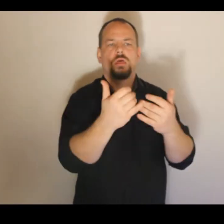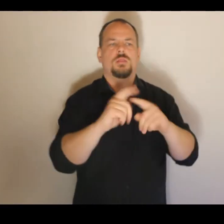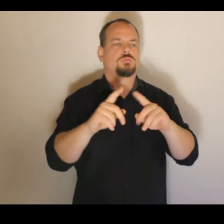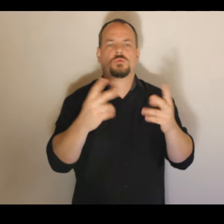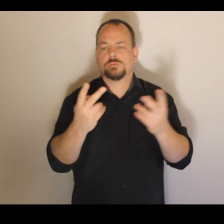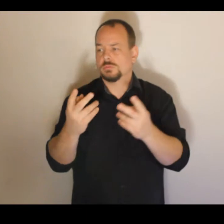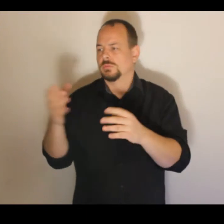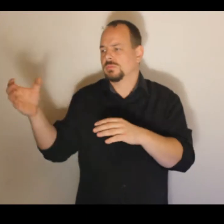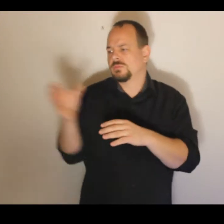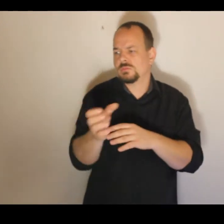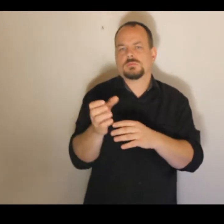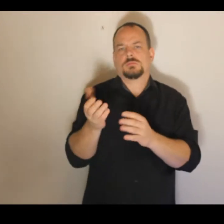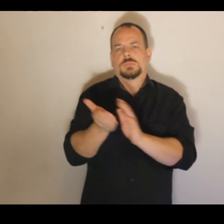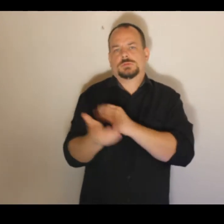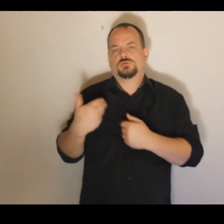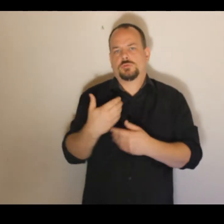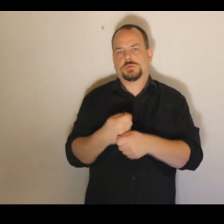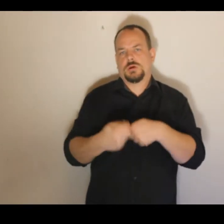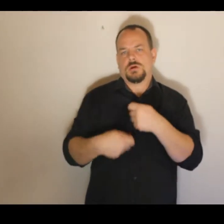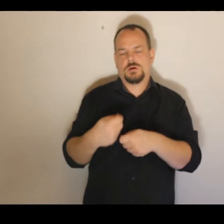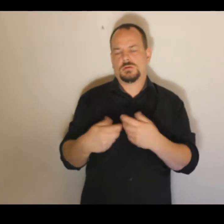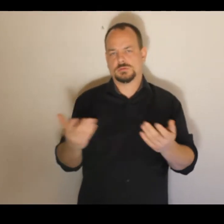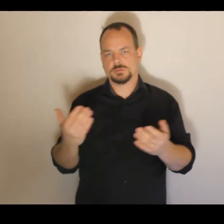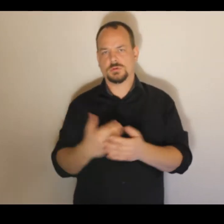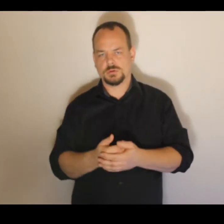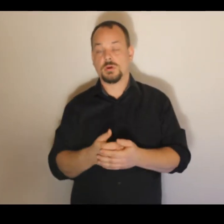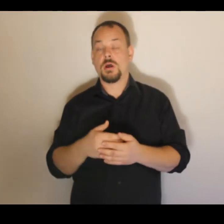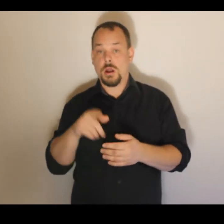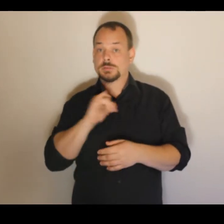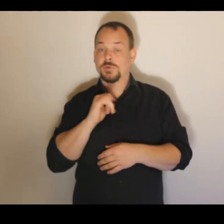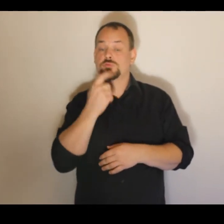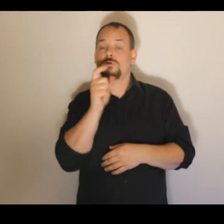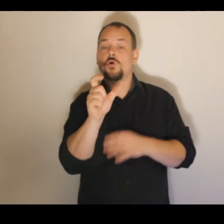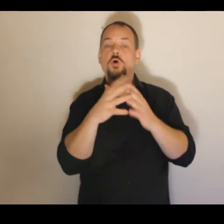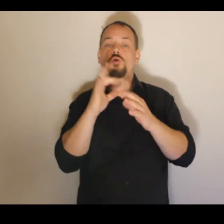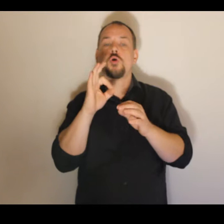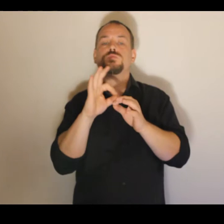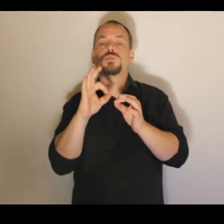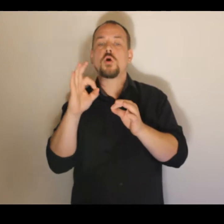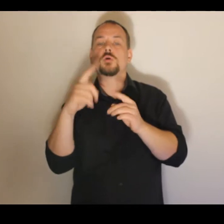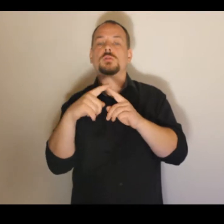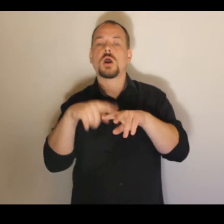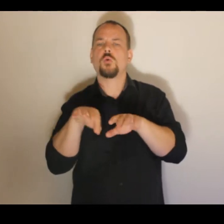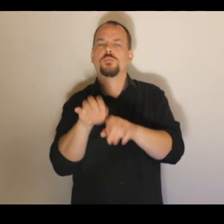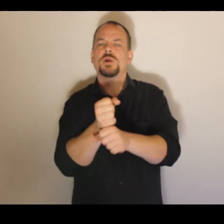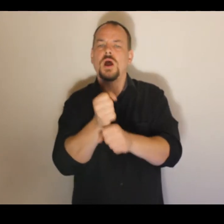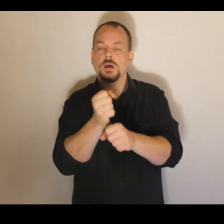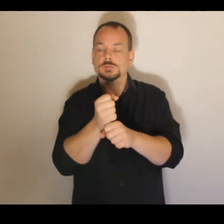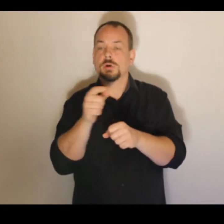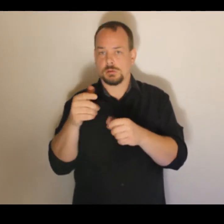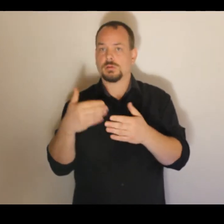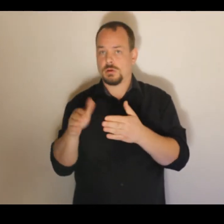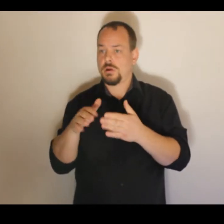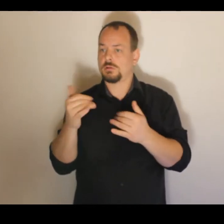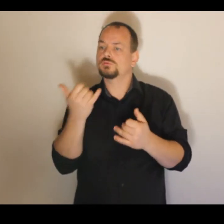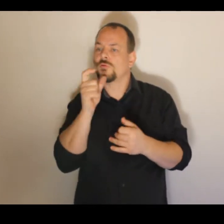či soudní instanci. A dnešní slovanské jazyky to slovo běžně používají. Některé. I když u nás